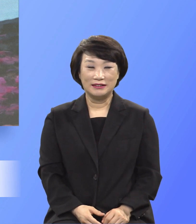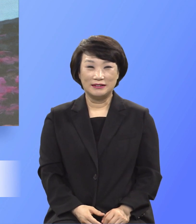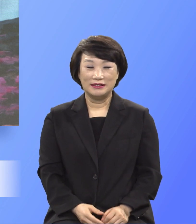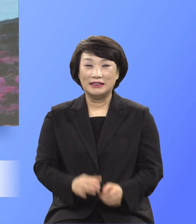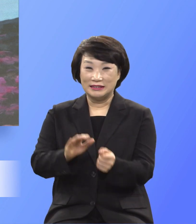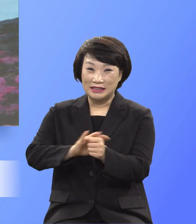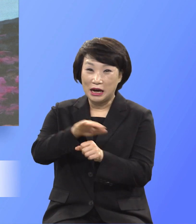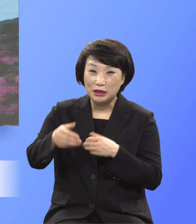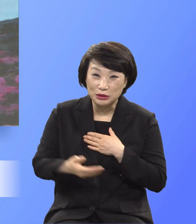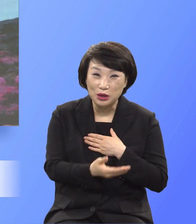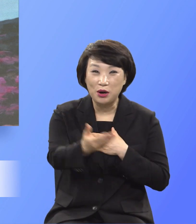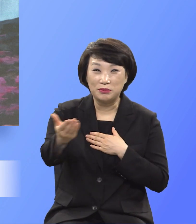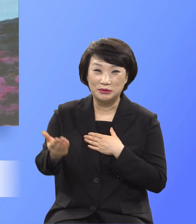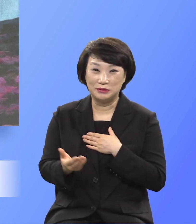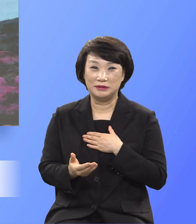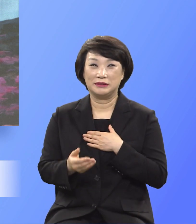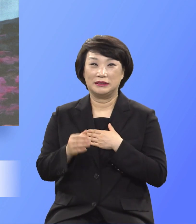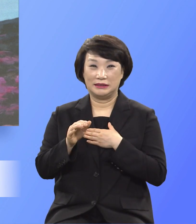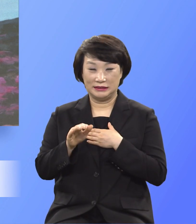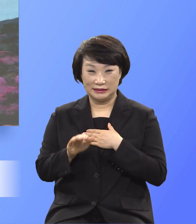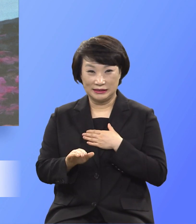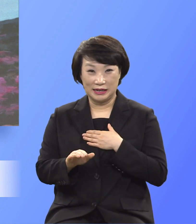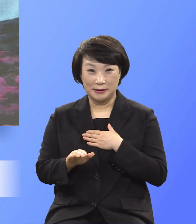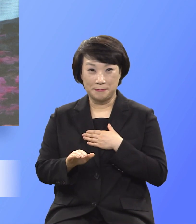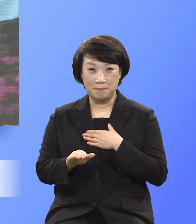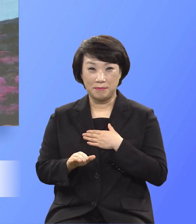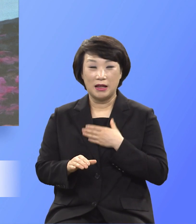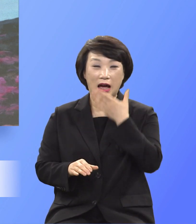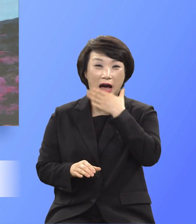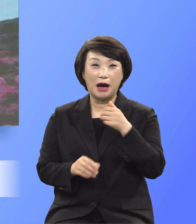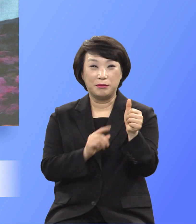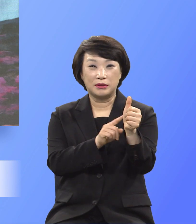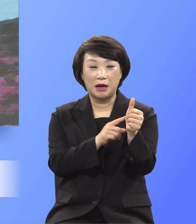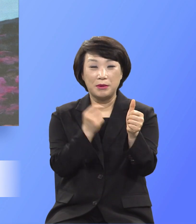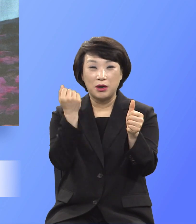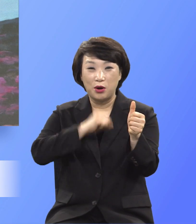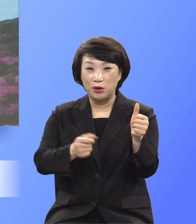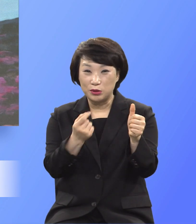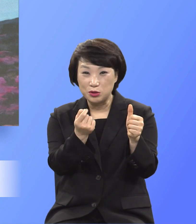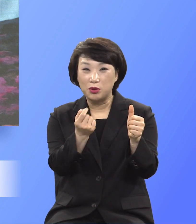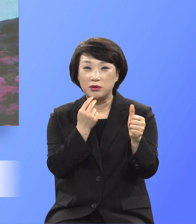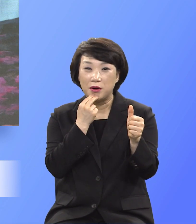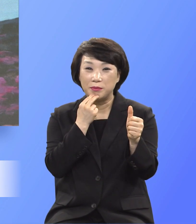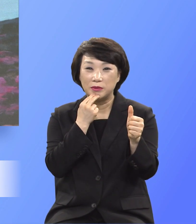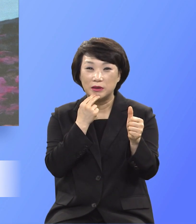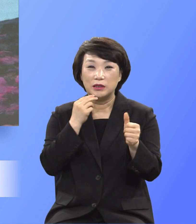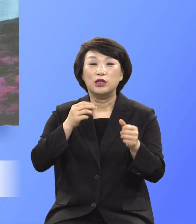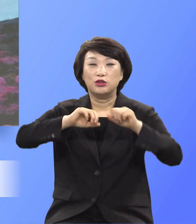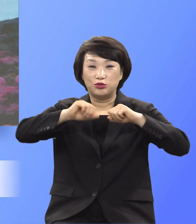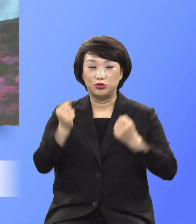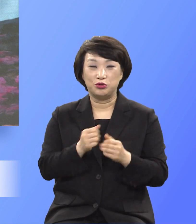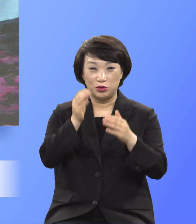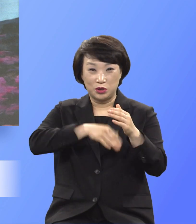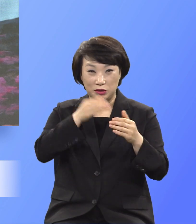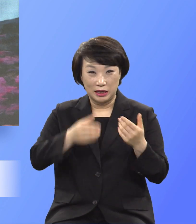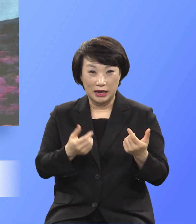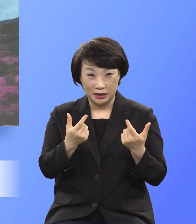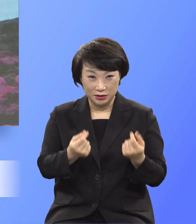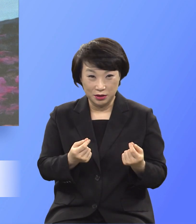사랑하는 연세가족이요. 아브라함에 고요컬 수 없는 절대적 순종과 같이 우리가